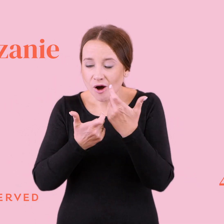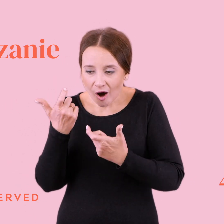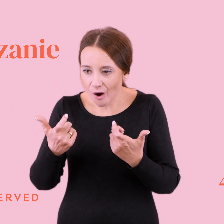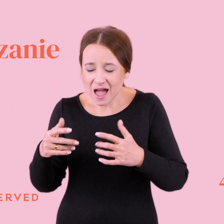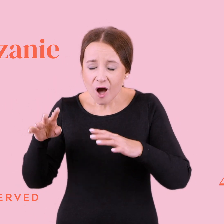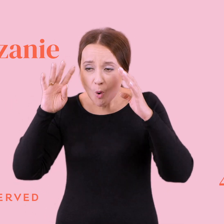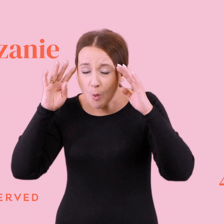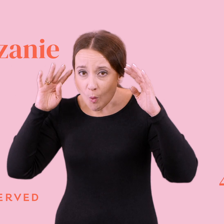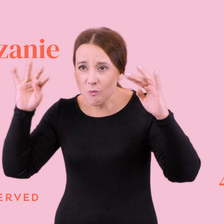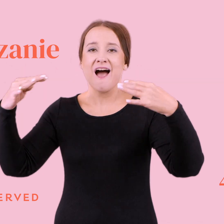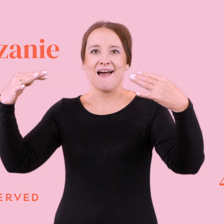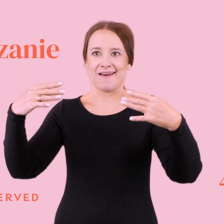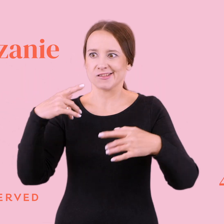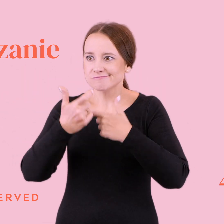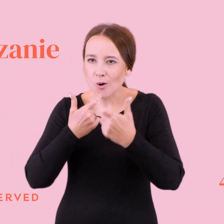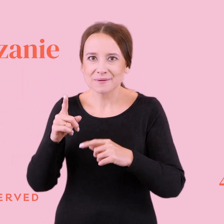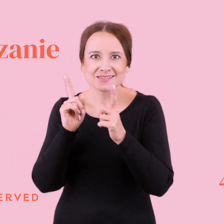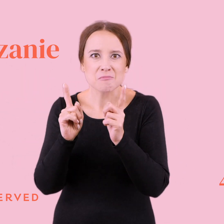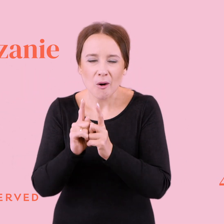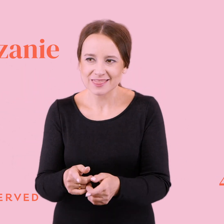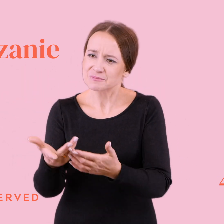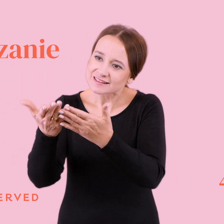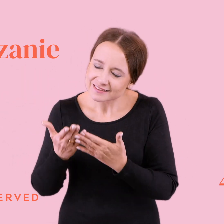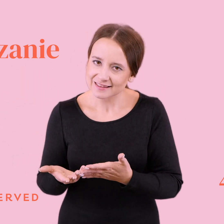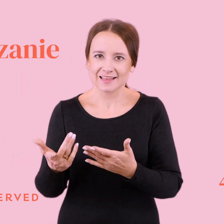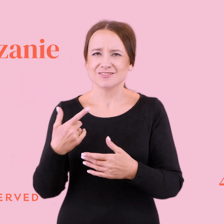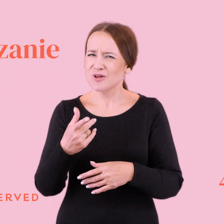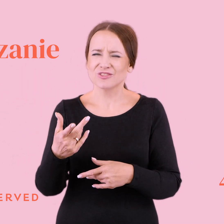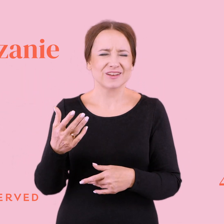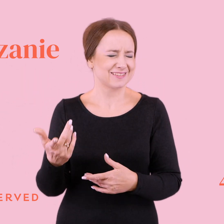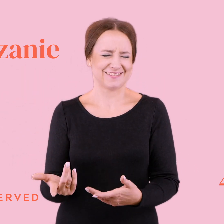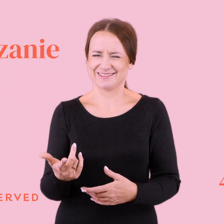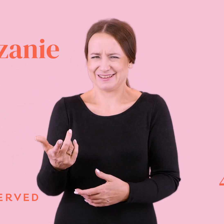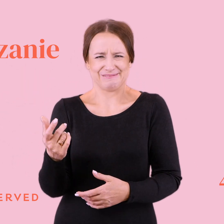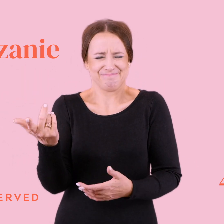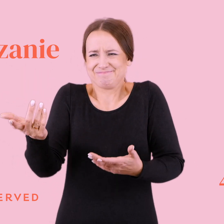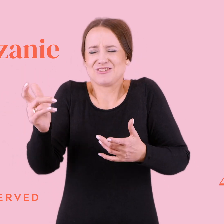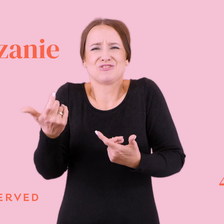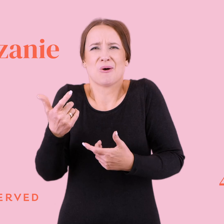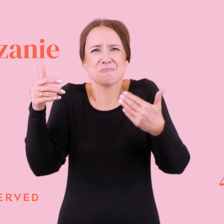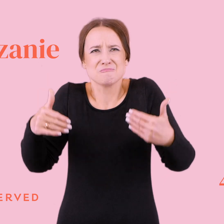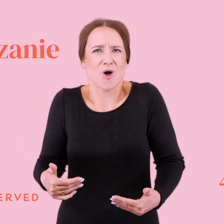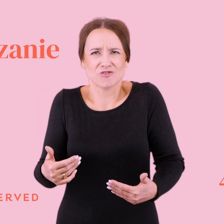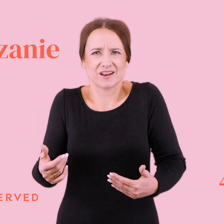doprowadzić do jakiegoś spotkania, zachęcić do tego spotkania. To jest po prostu cyrk na kółkach. Co idiotki mogą dla tej miłości zrobić? No a